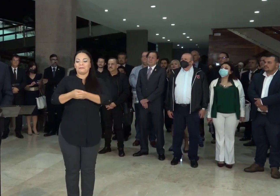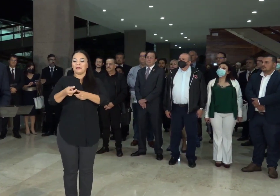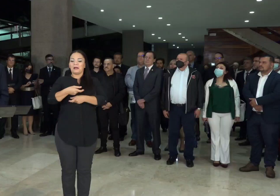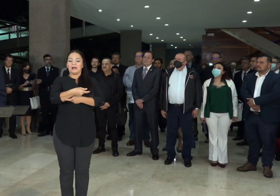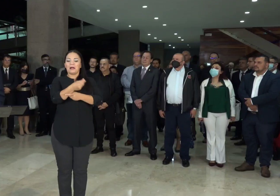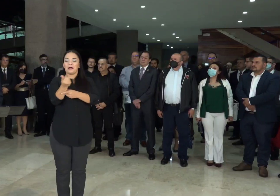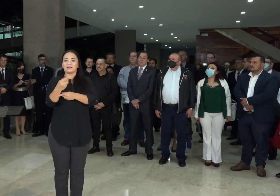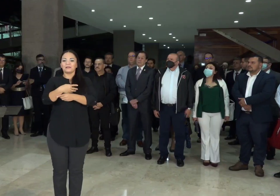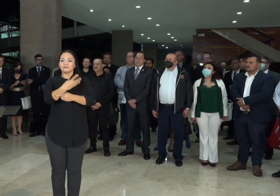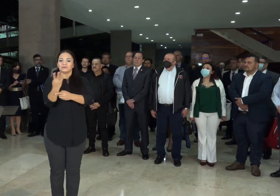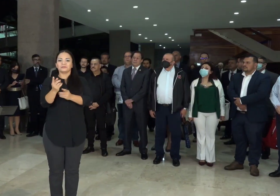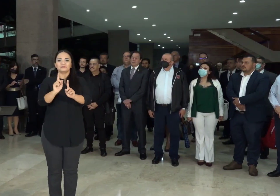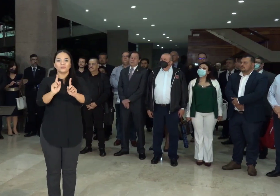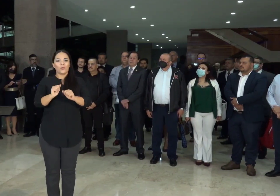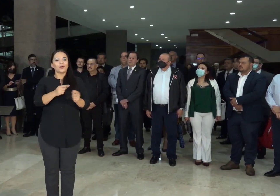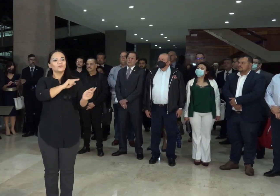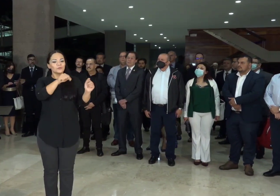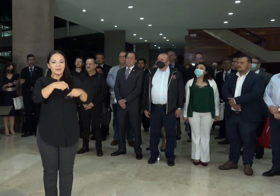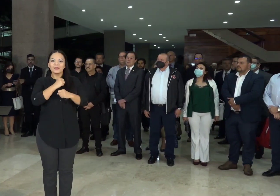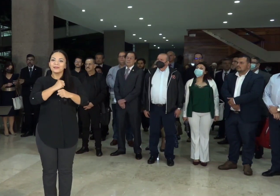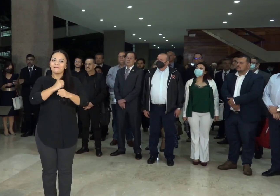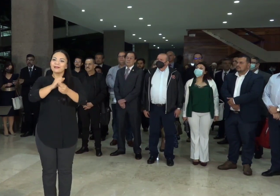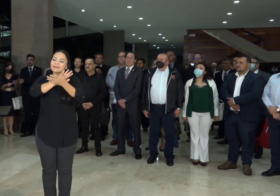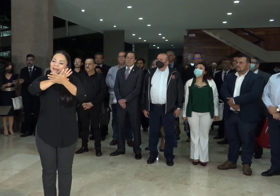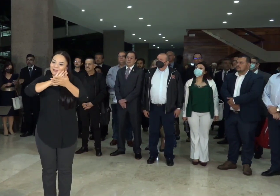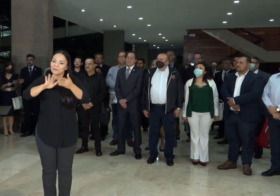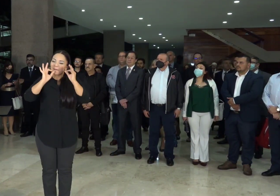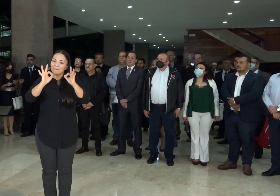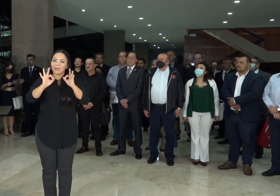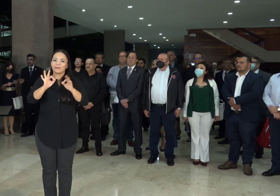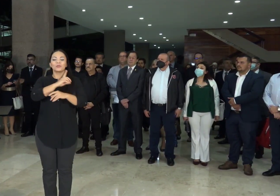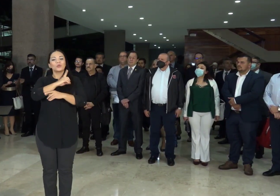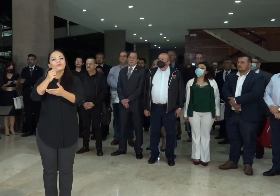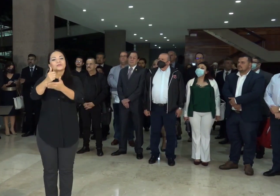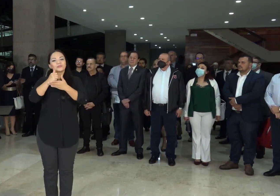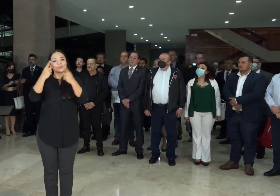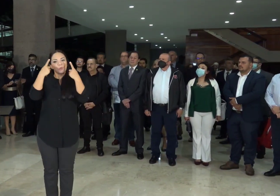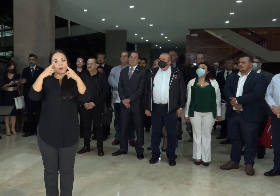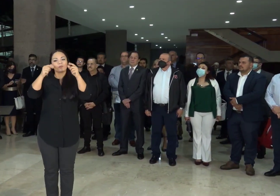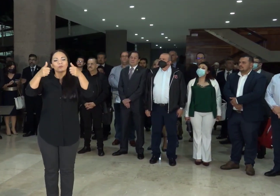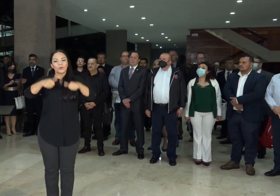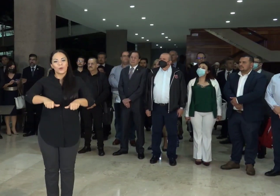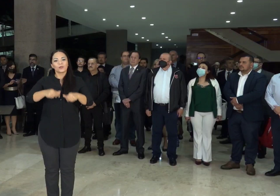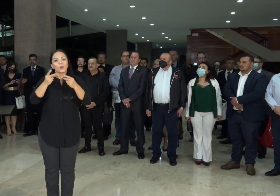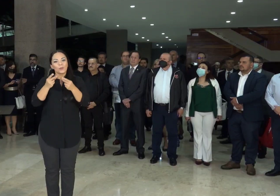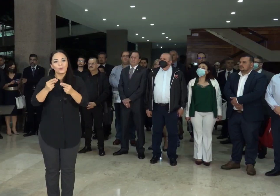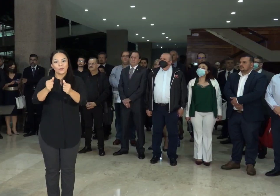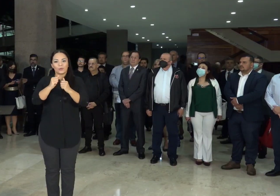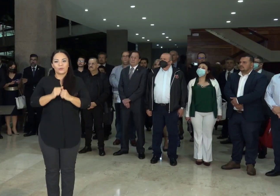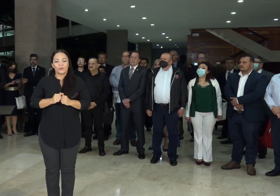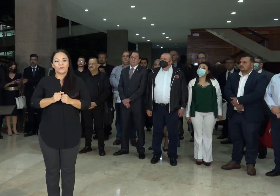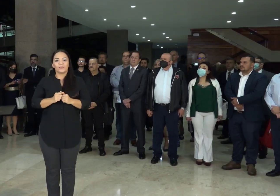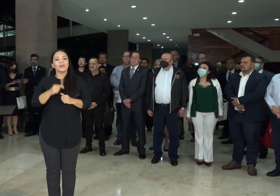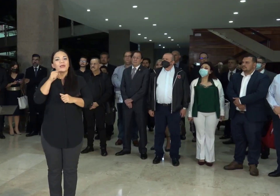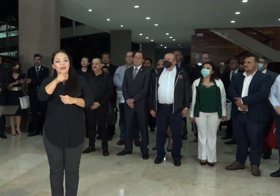transparente. Y ojalá Dios nos ayude, logremos un acuerdo pronto en este y en muchísimas áreas.